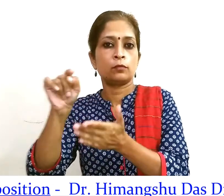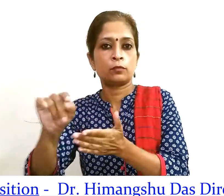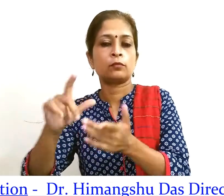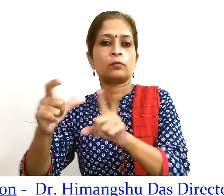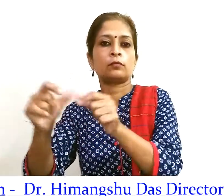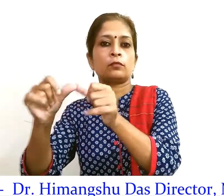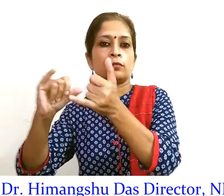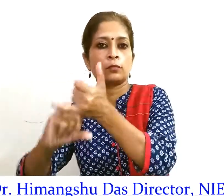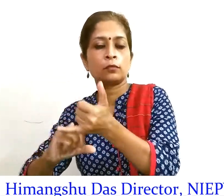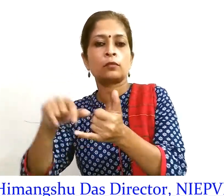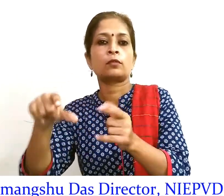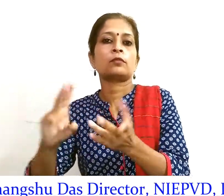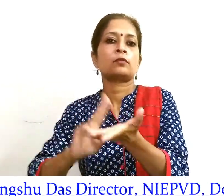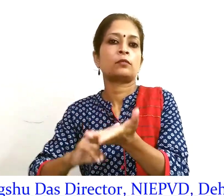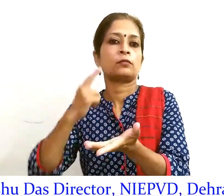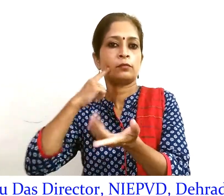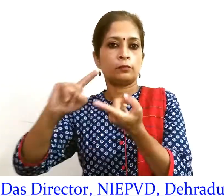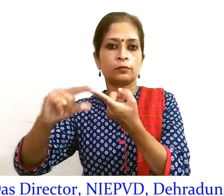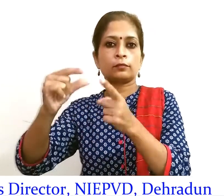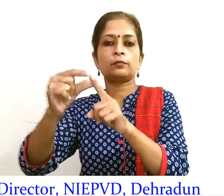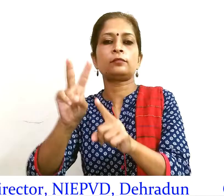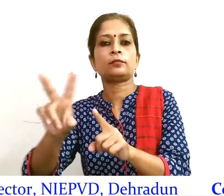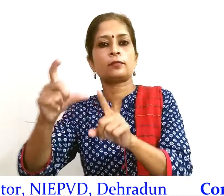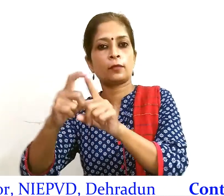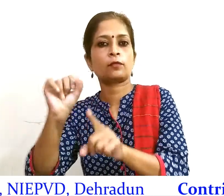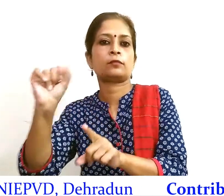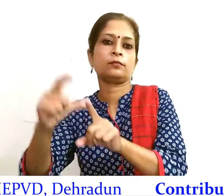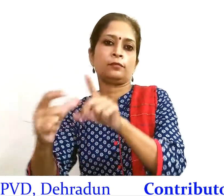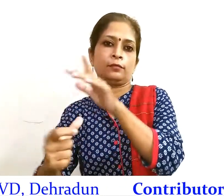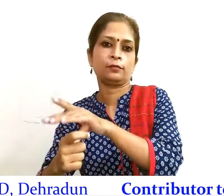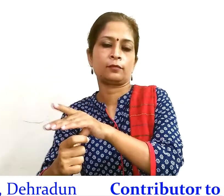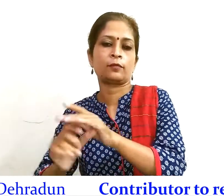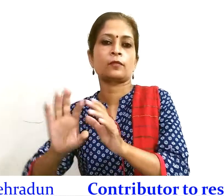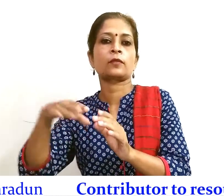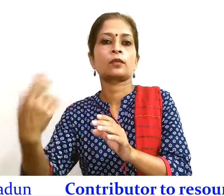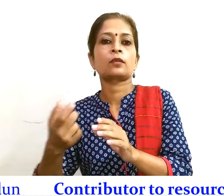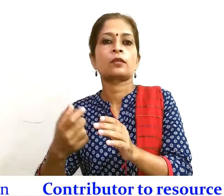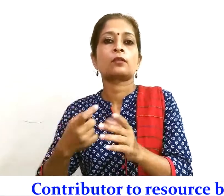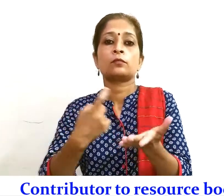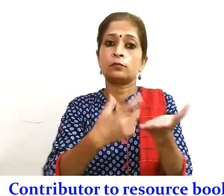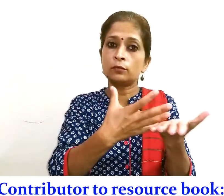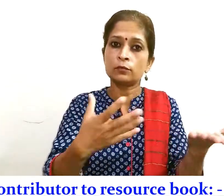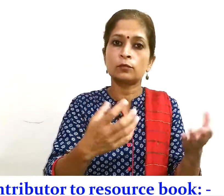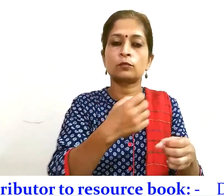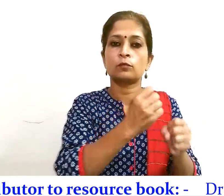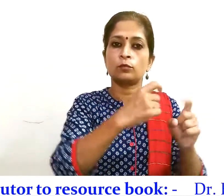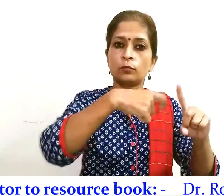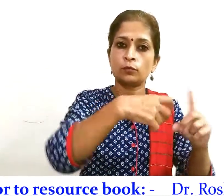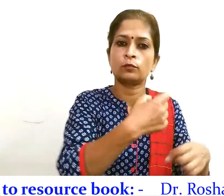निदेशक NIEPVD देहरादून संसाधन पुस्तिका हेतु योगदान